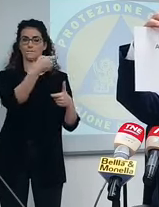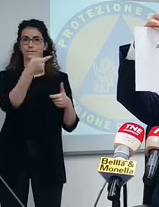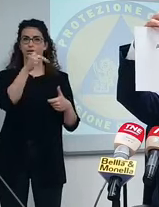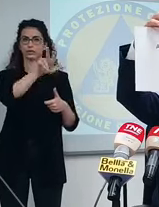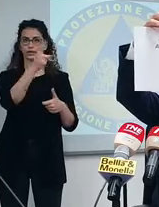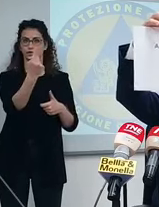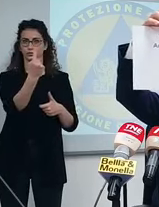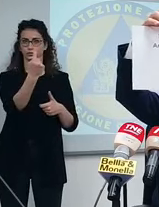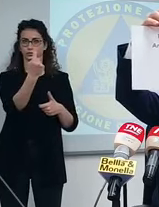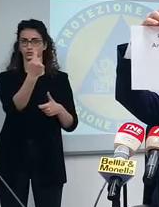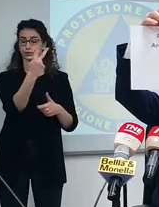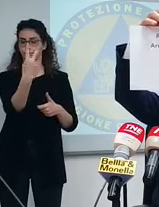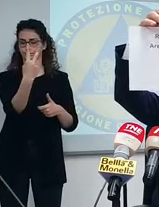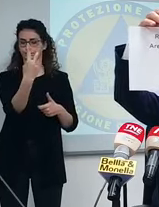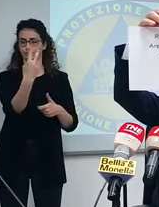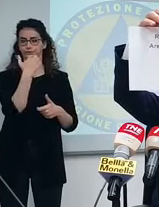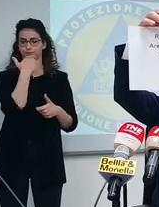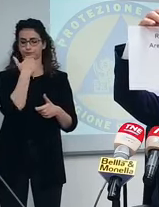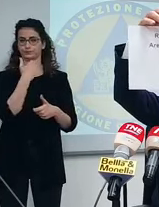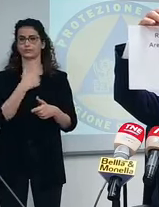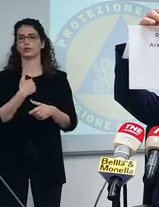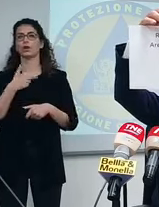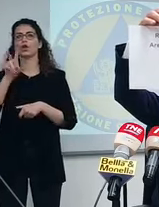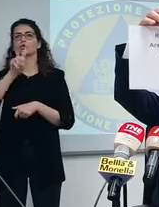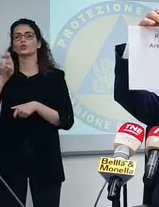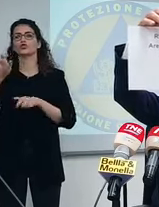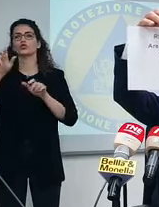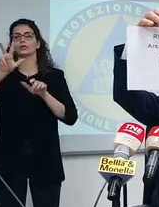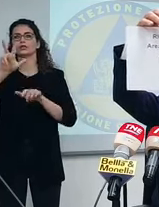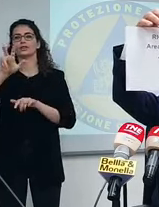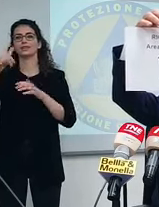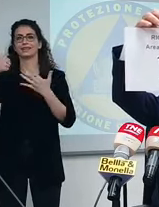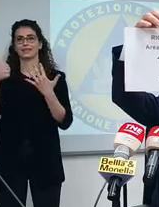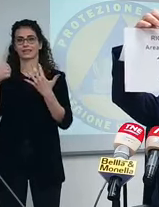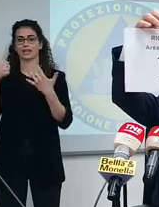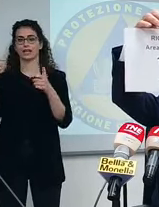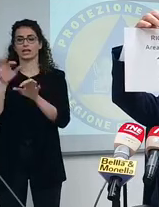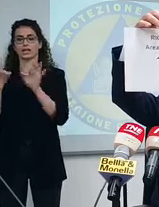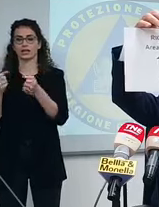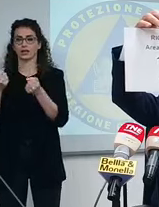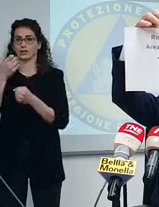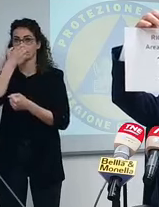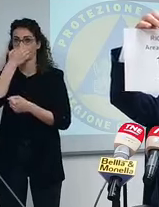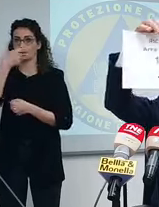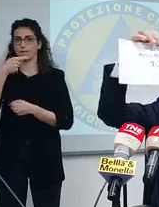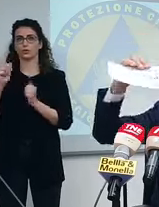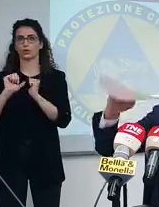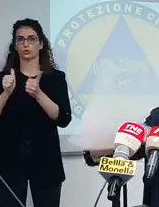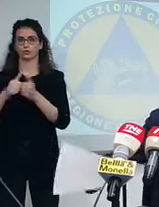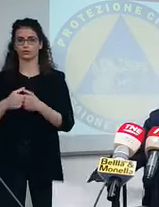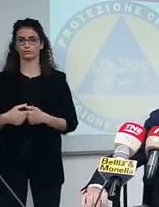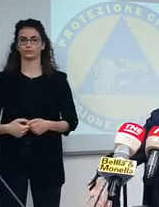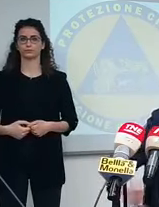32, 236 in area terapie intensive, meno 11.